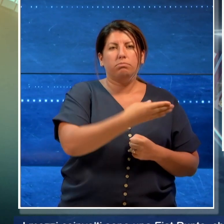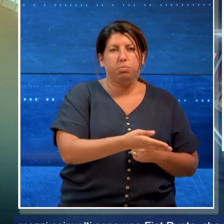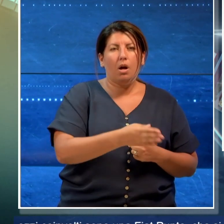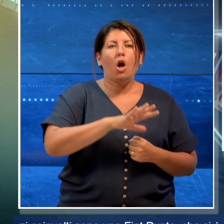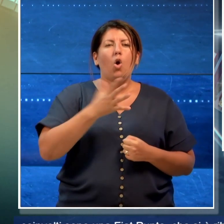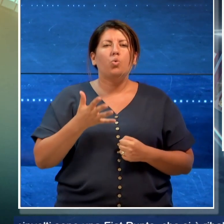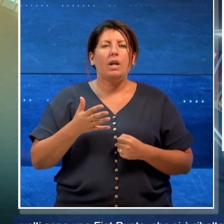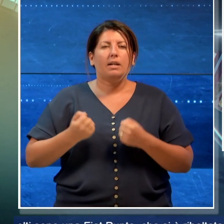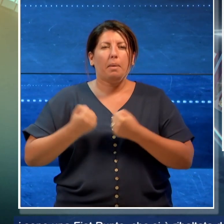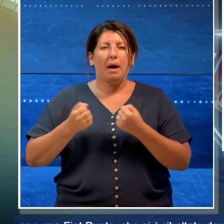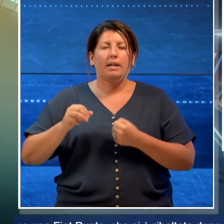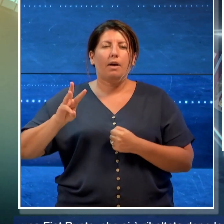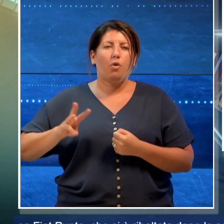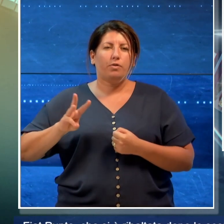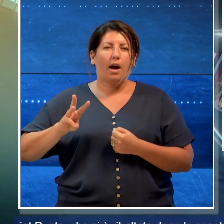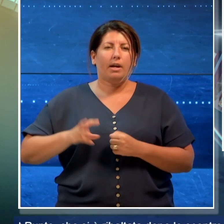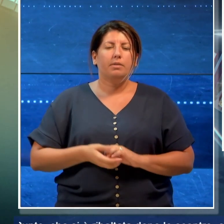Volkswagen T-Cross.